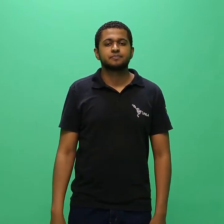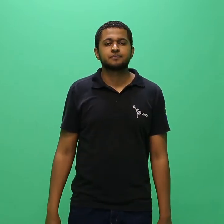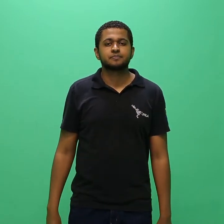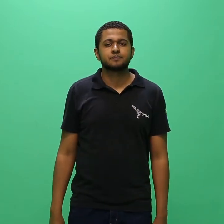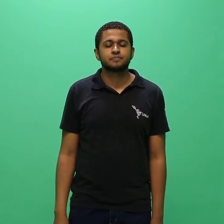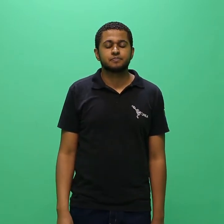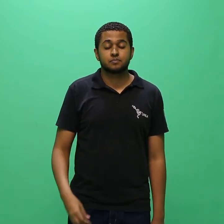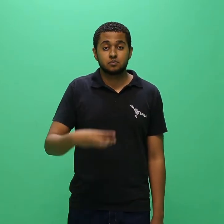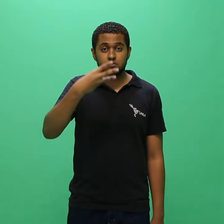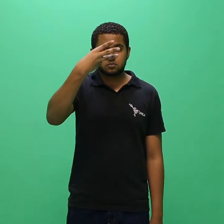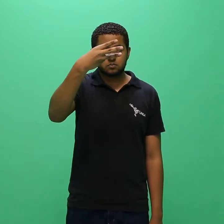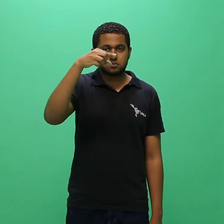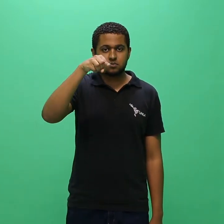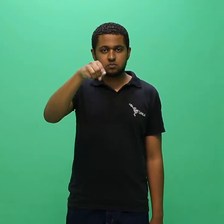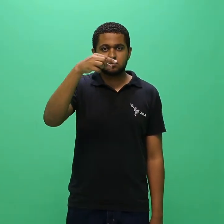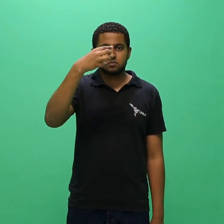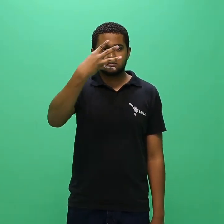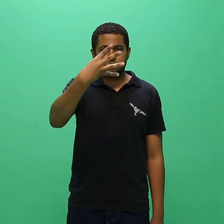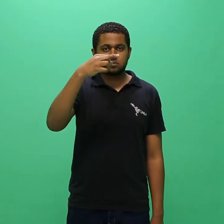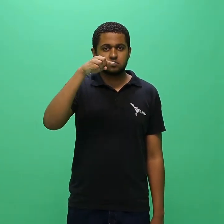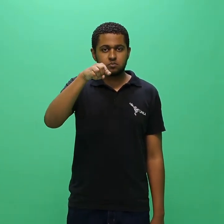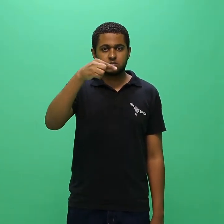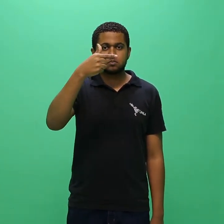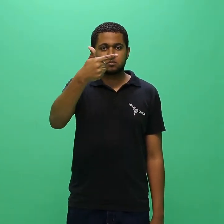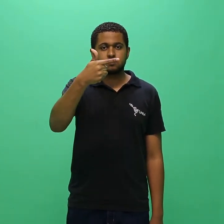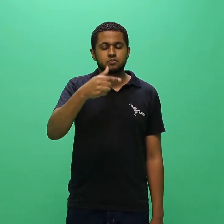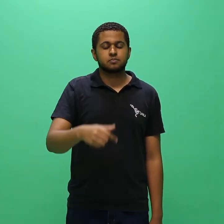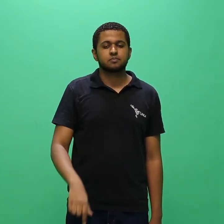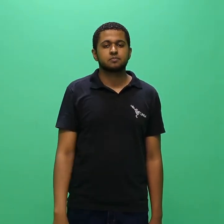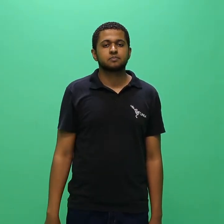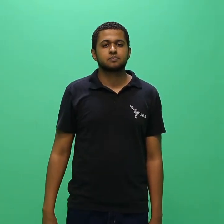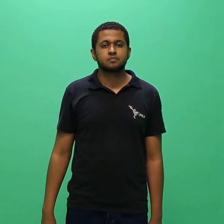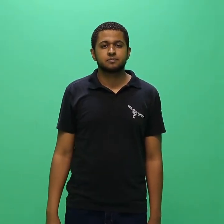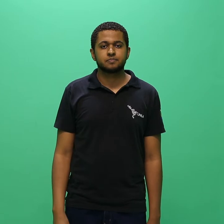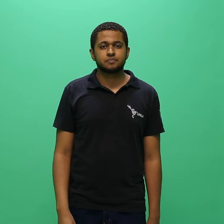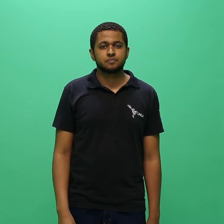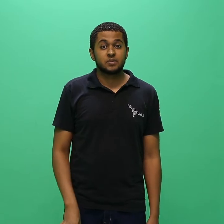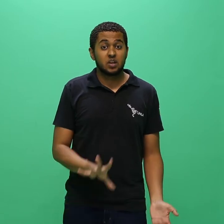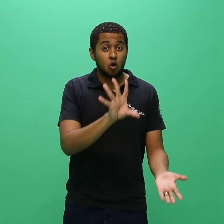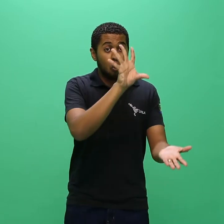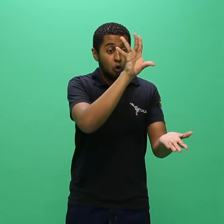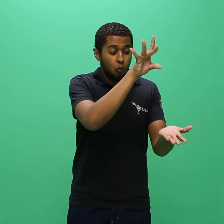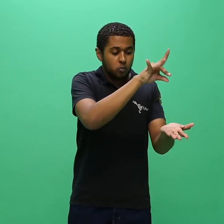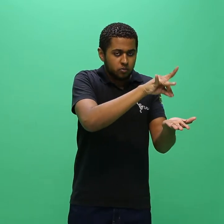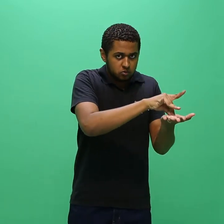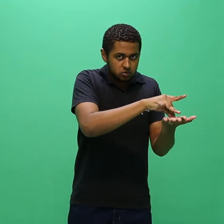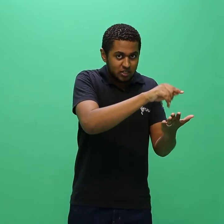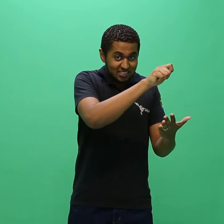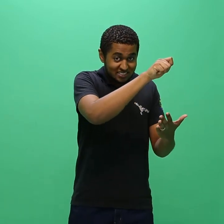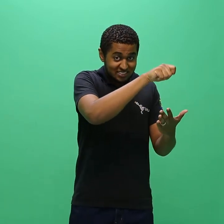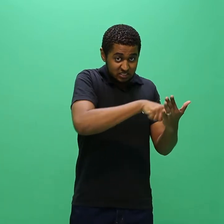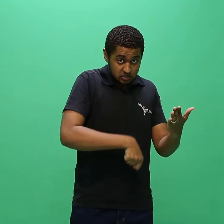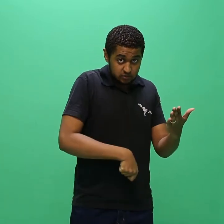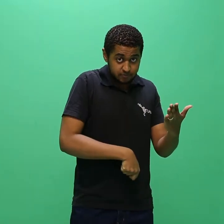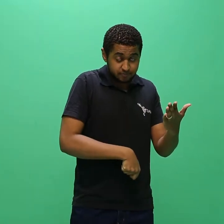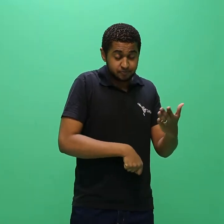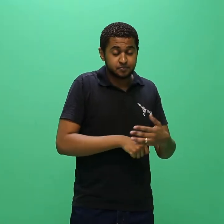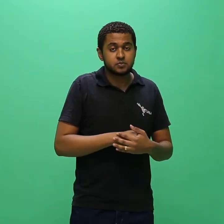3.4.2. A homologação das inscrições será divulgada por meio do